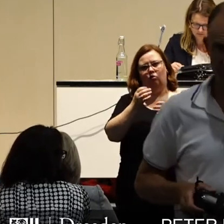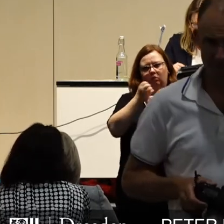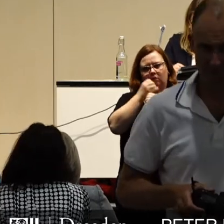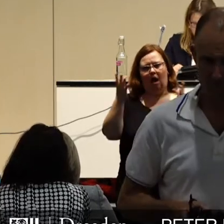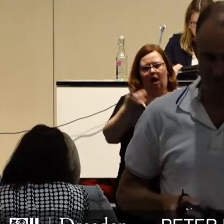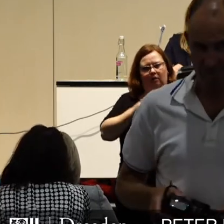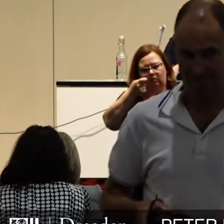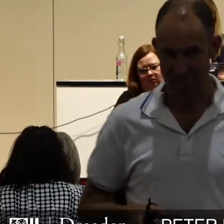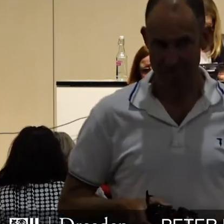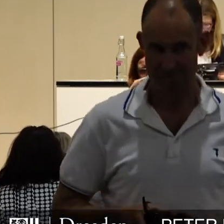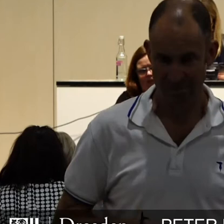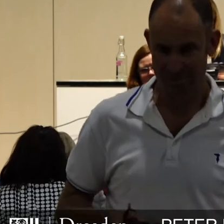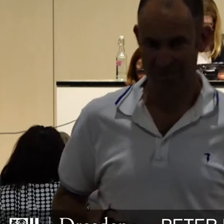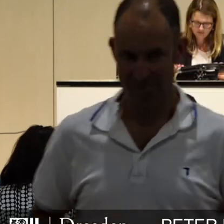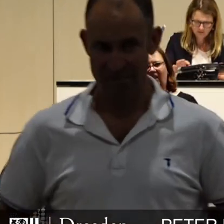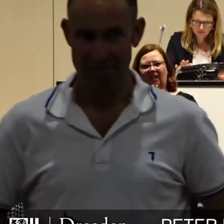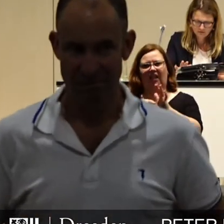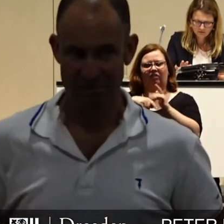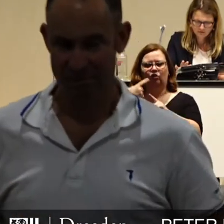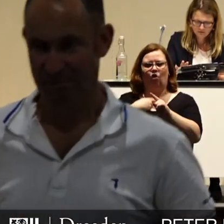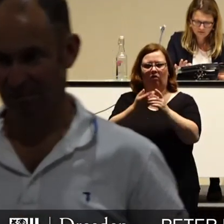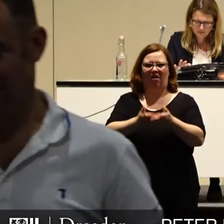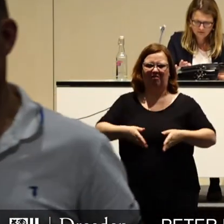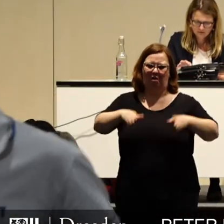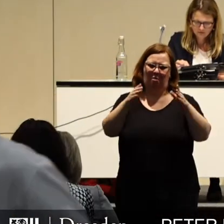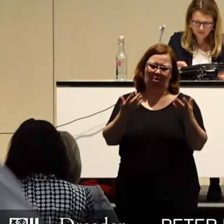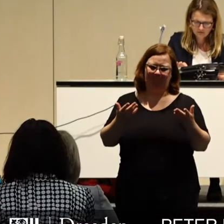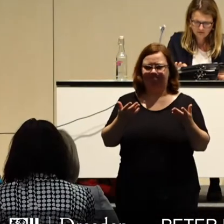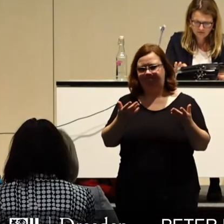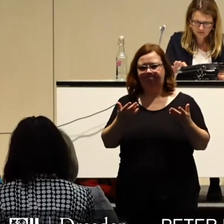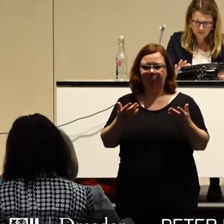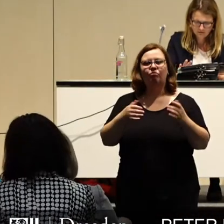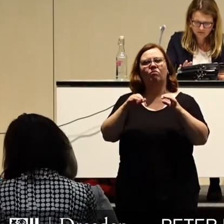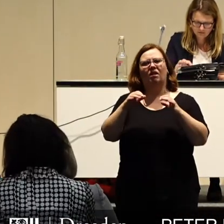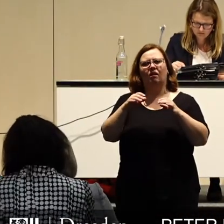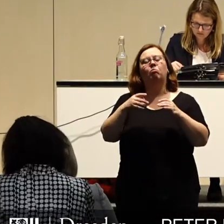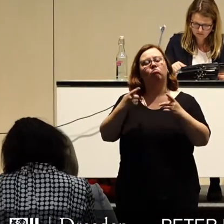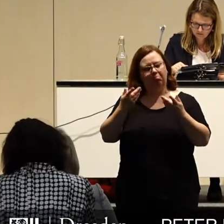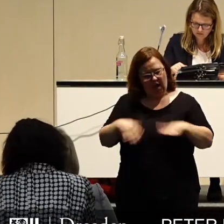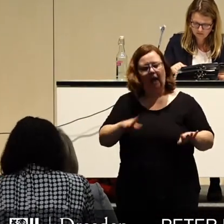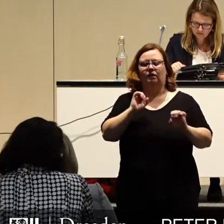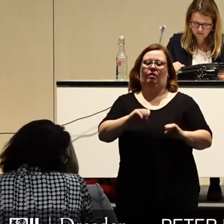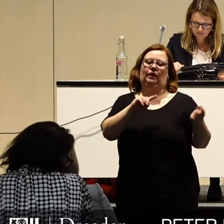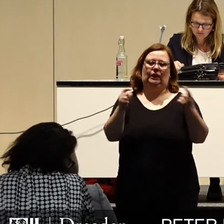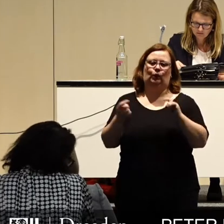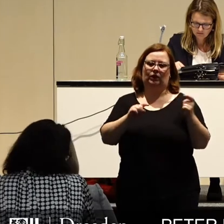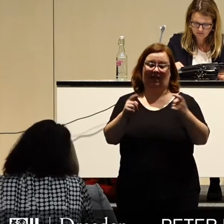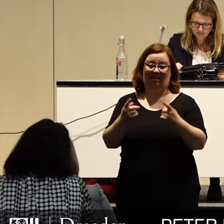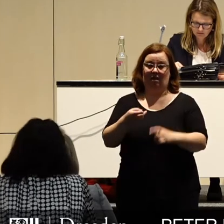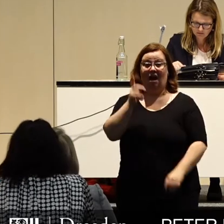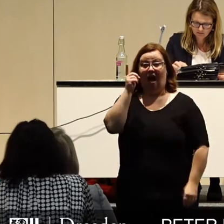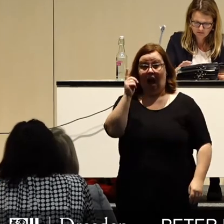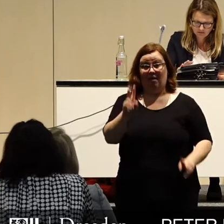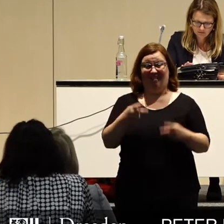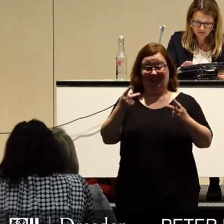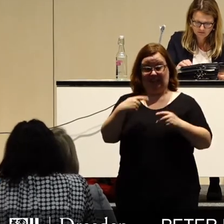Tilgungsplan ausgestatteten negativen Sondervermögens ist etwas, worüber wir diskussionsbereit sind. Allerdings darf